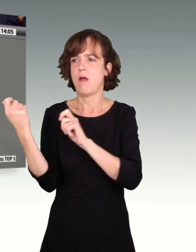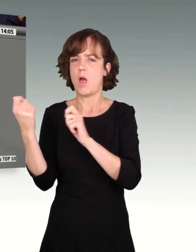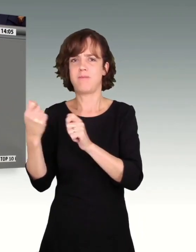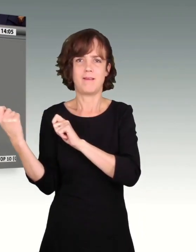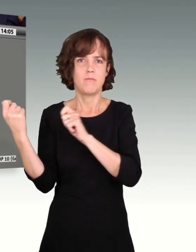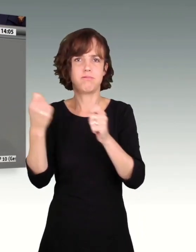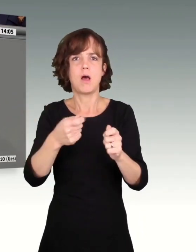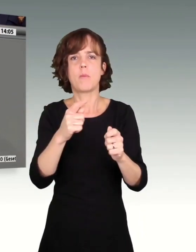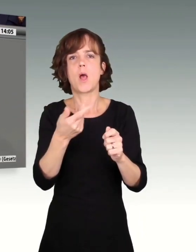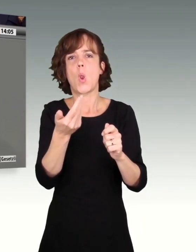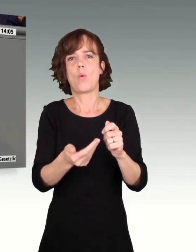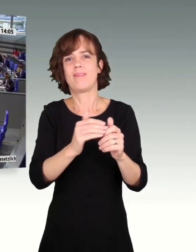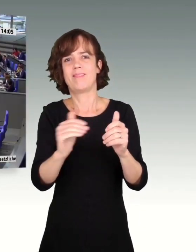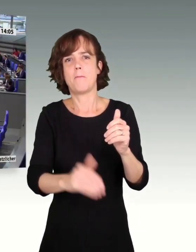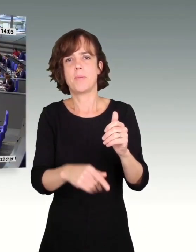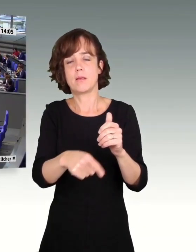Damen und Herren.